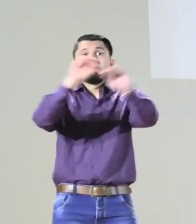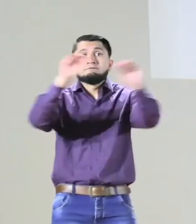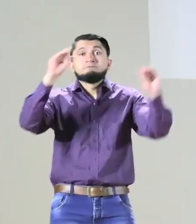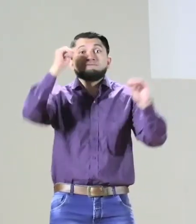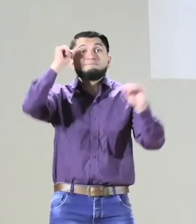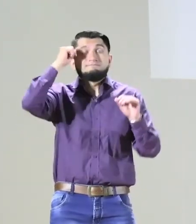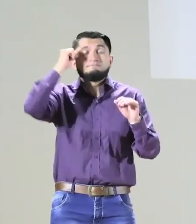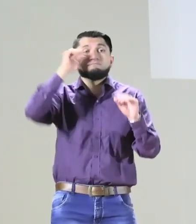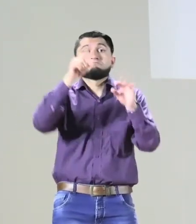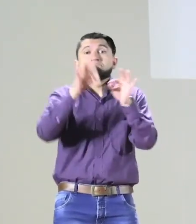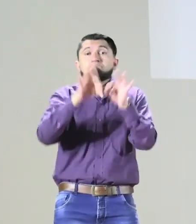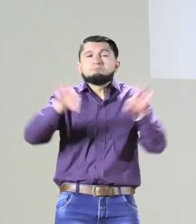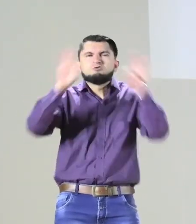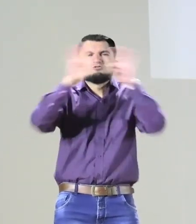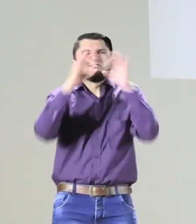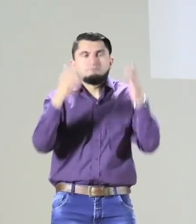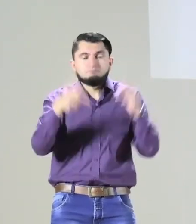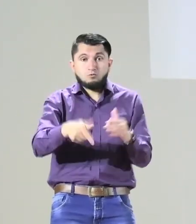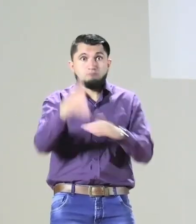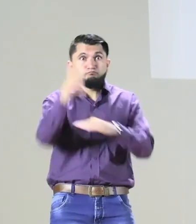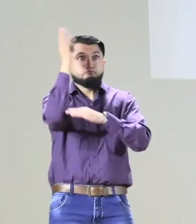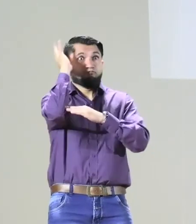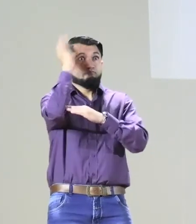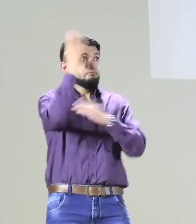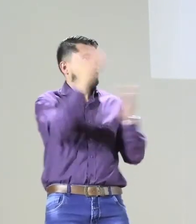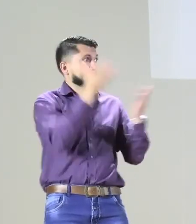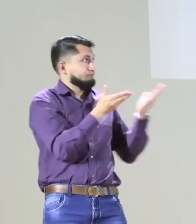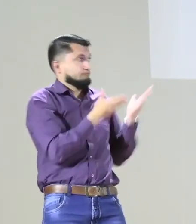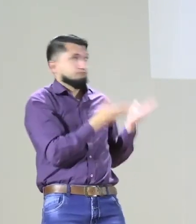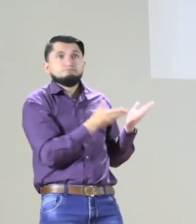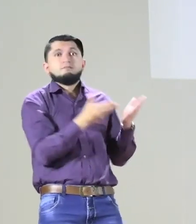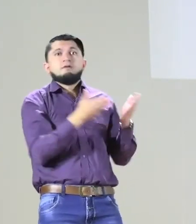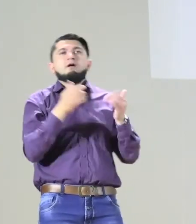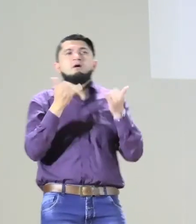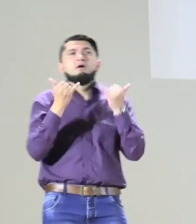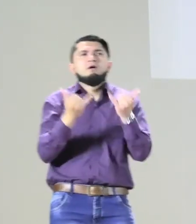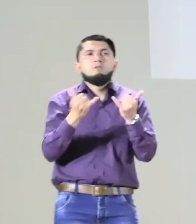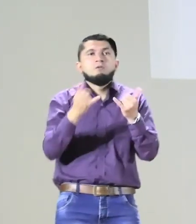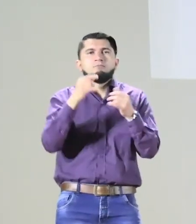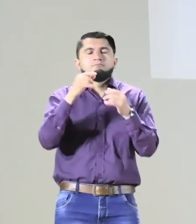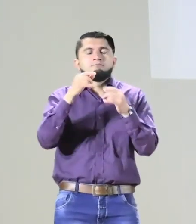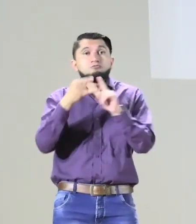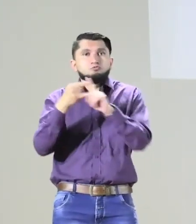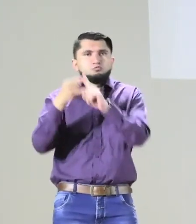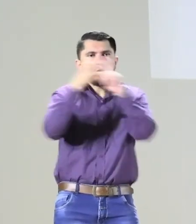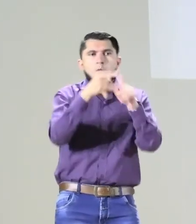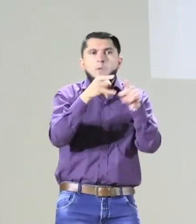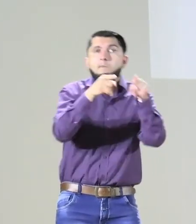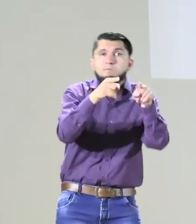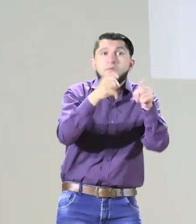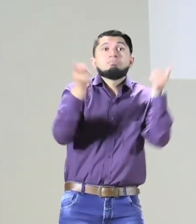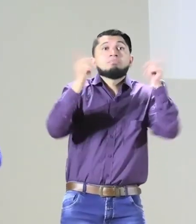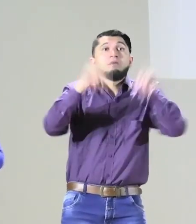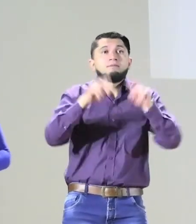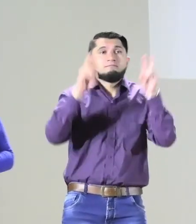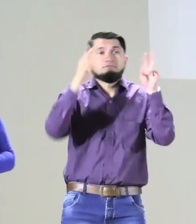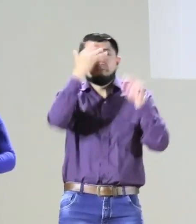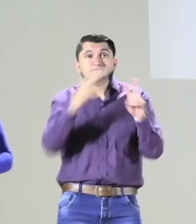Bueno, también está analizando acá que es muy importante es que las personas que están participando,